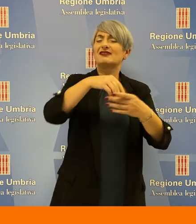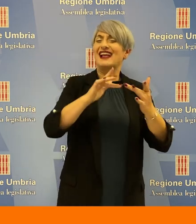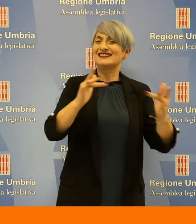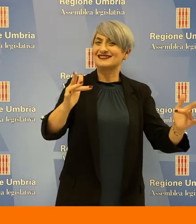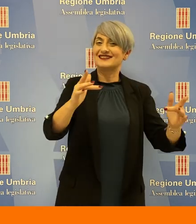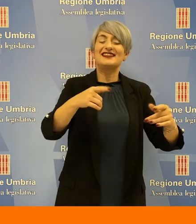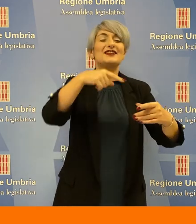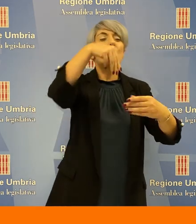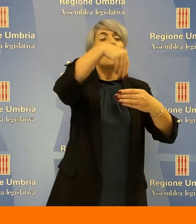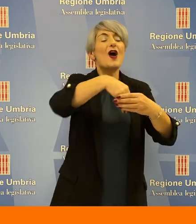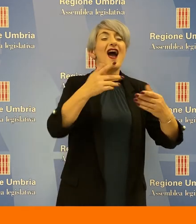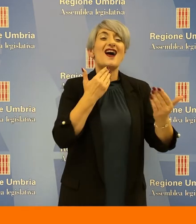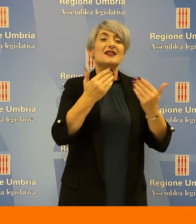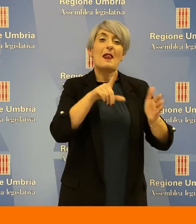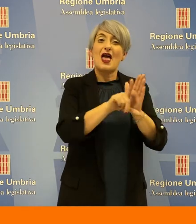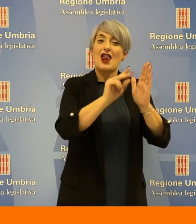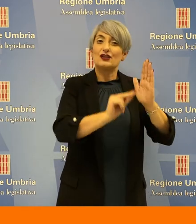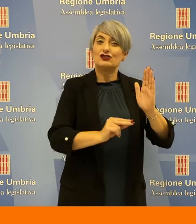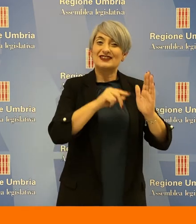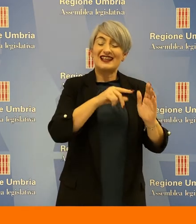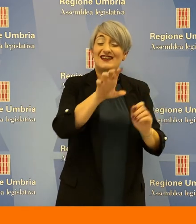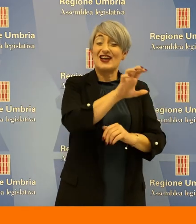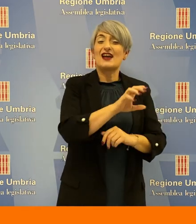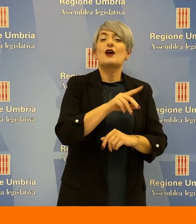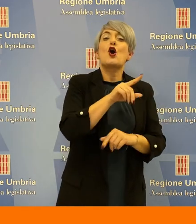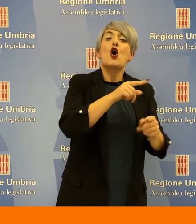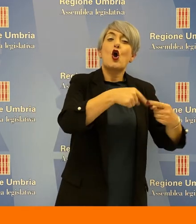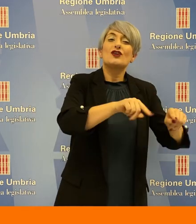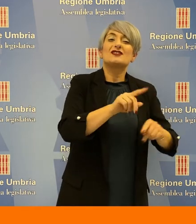Grazie per averci seguito, arrivederci alla prossima settimana.